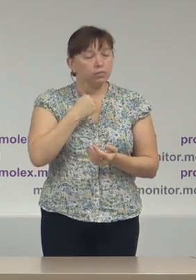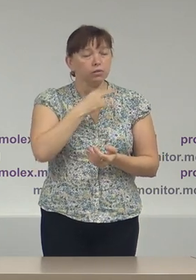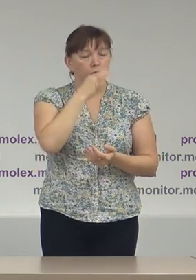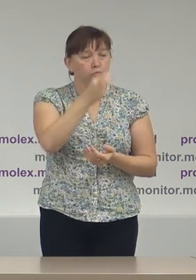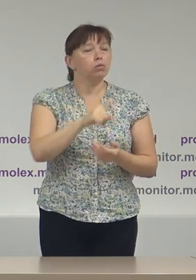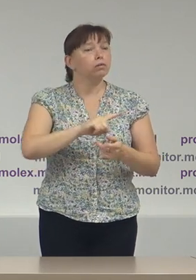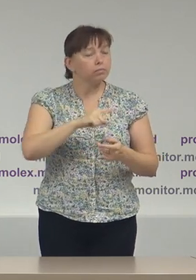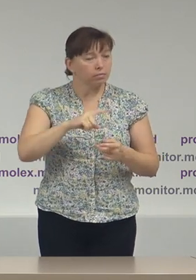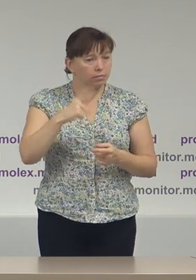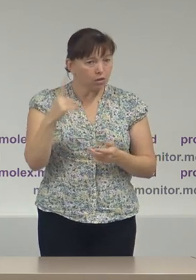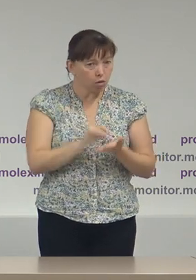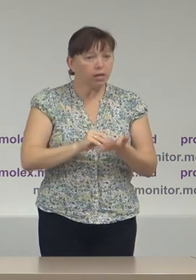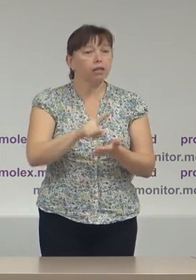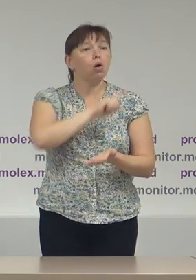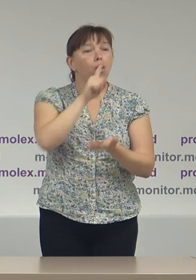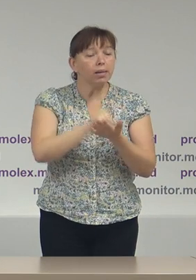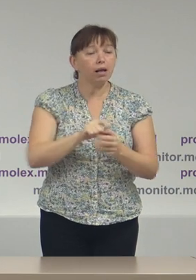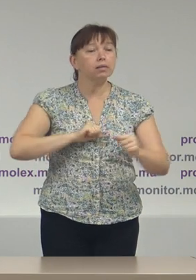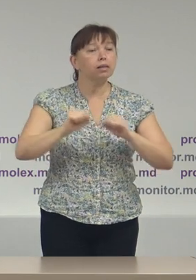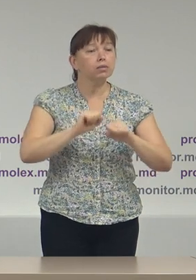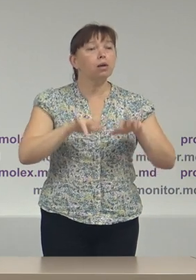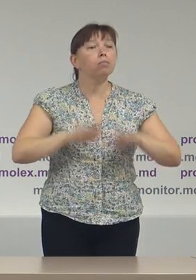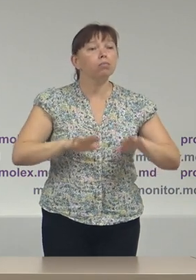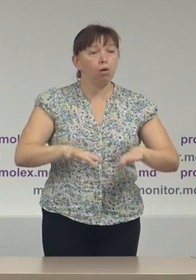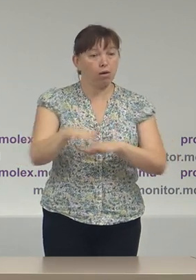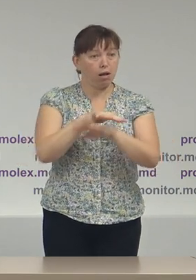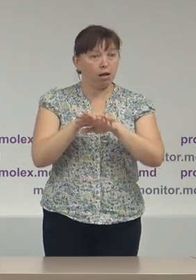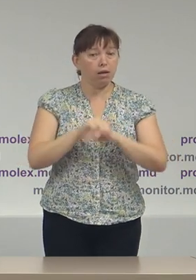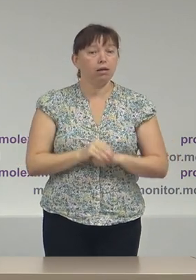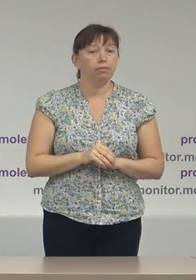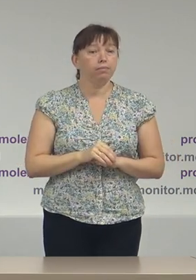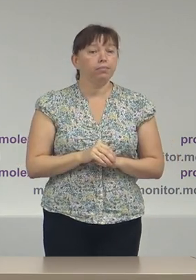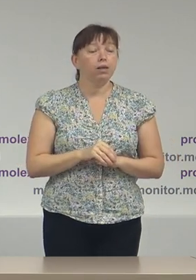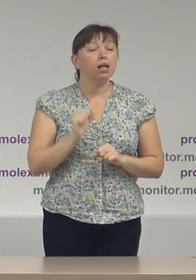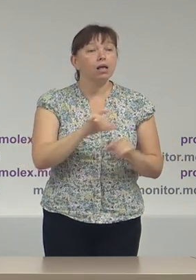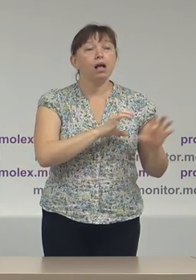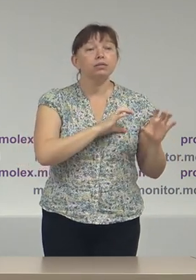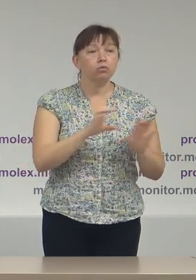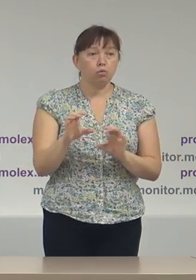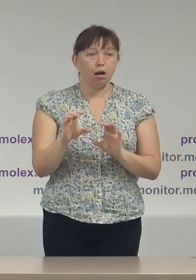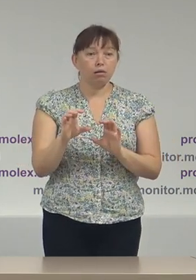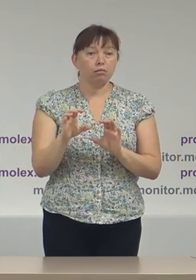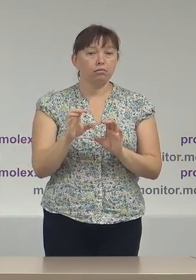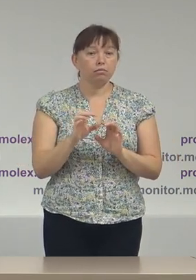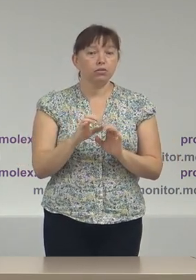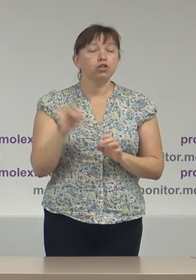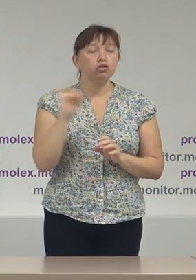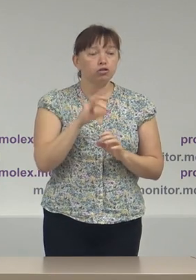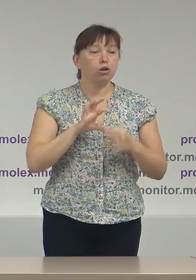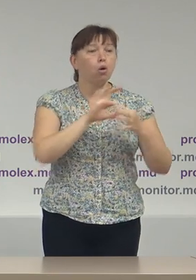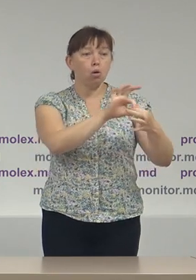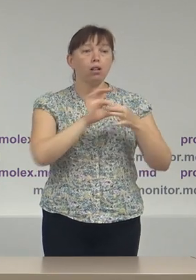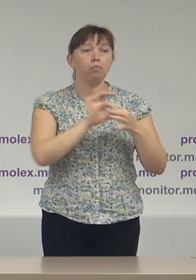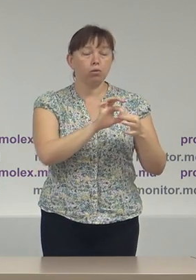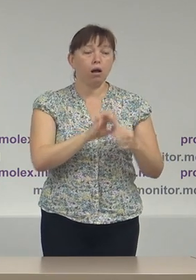obligația, administrației publice locale de a asigura și colabora